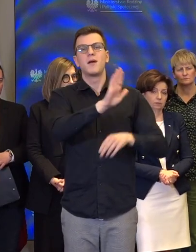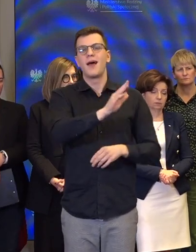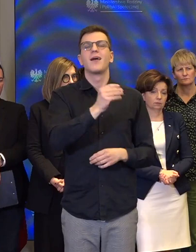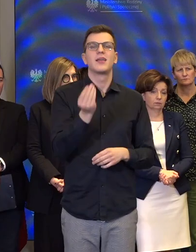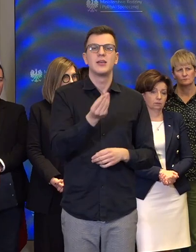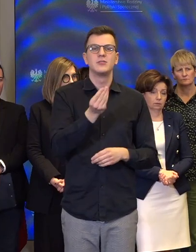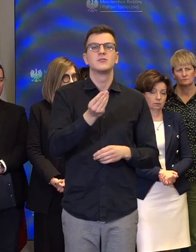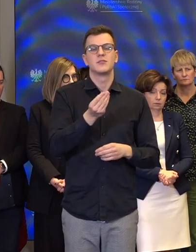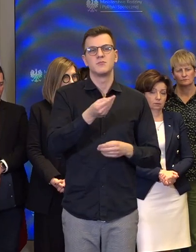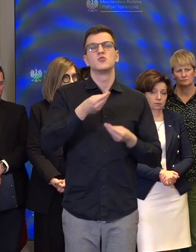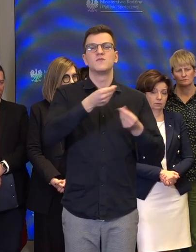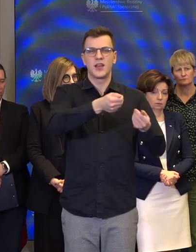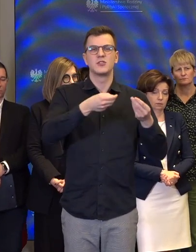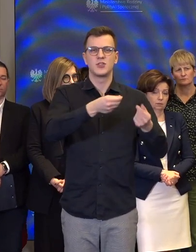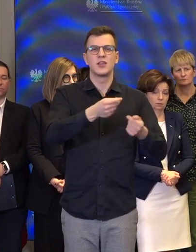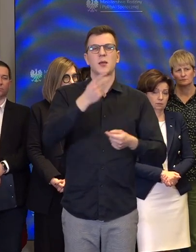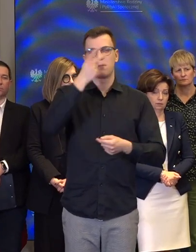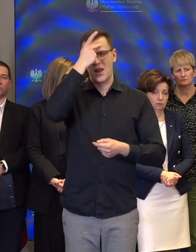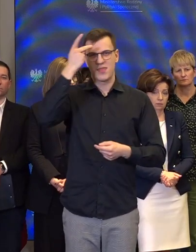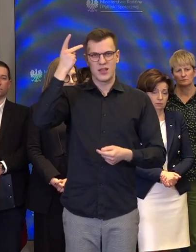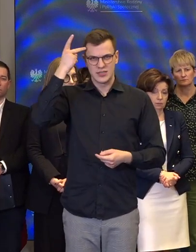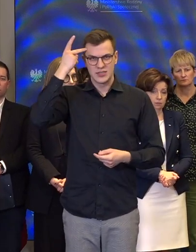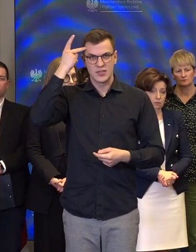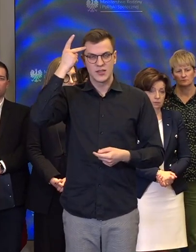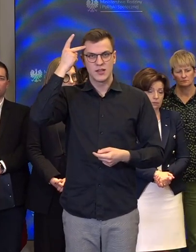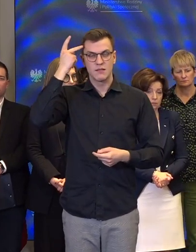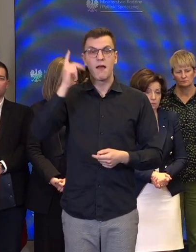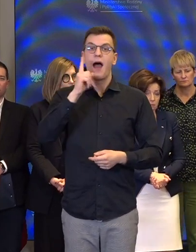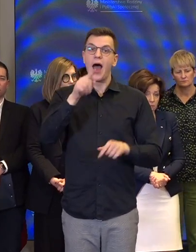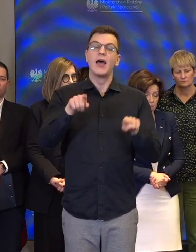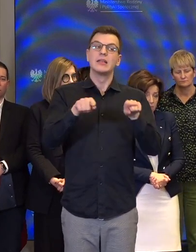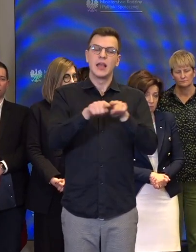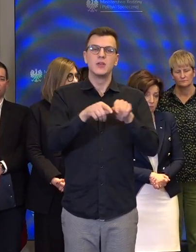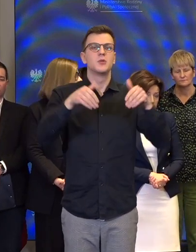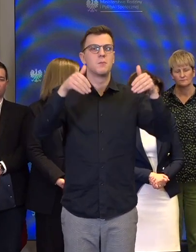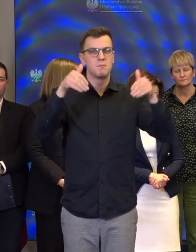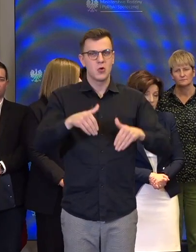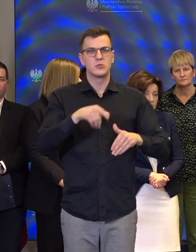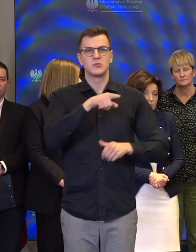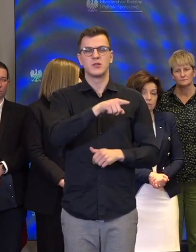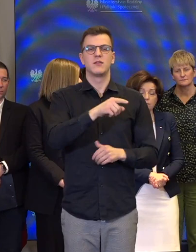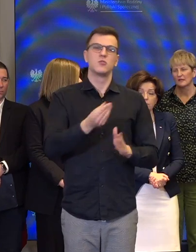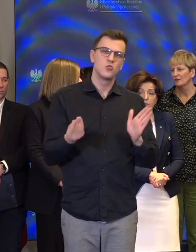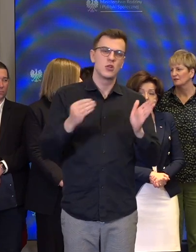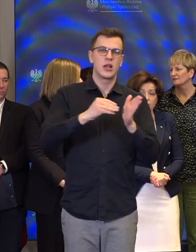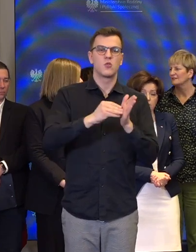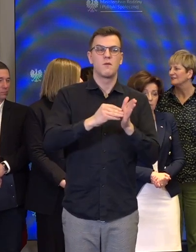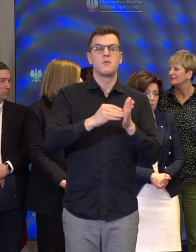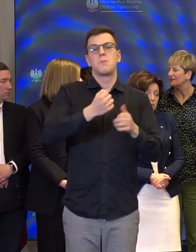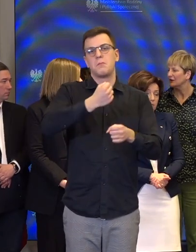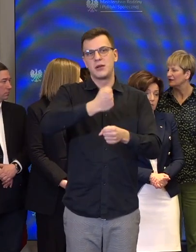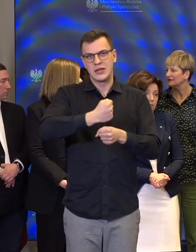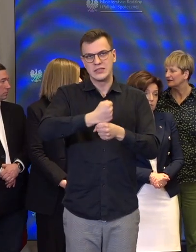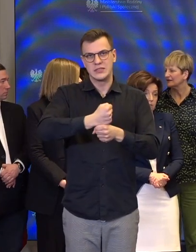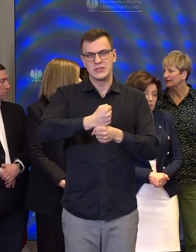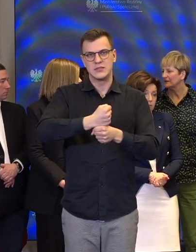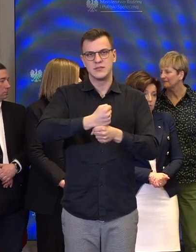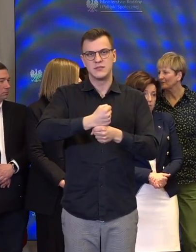pielęgnacyjne z możliwością podjęcia dodatkowej pracy